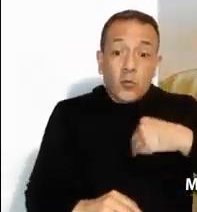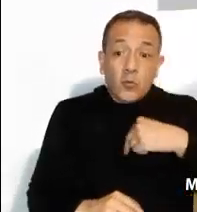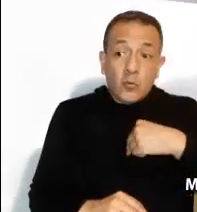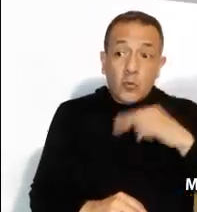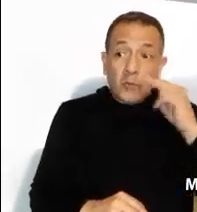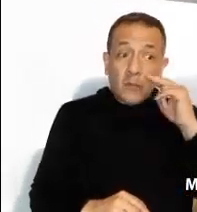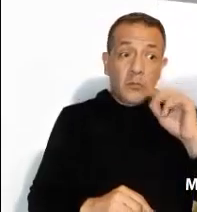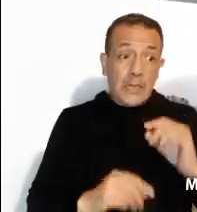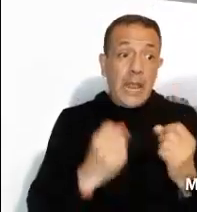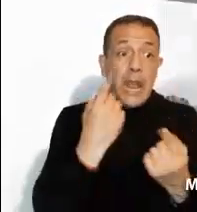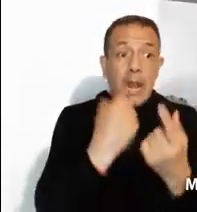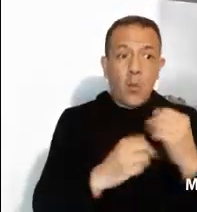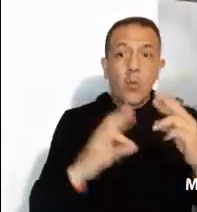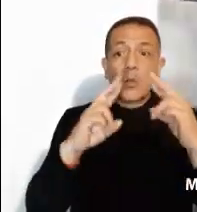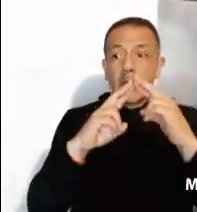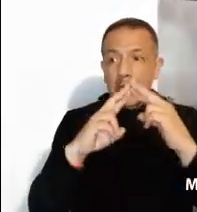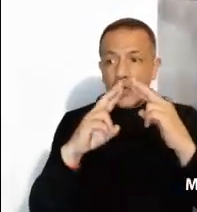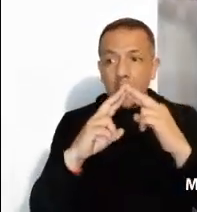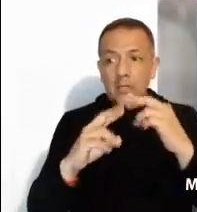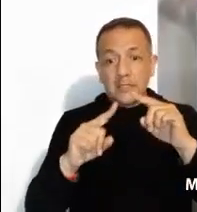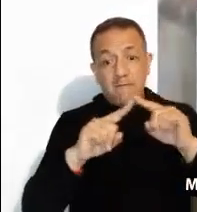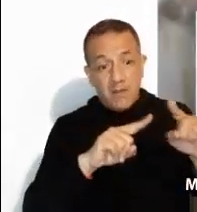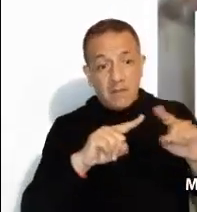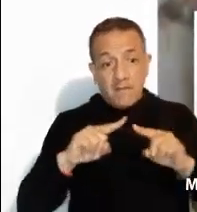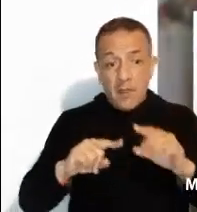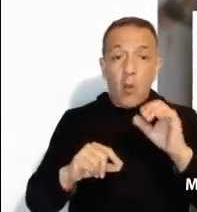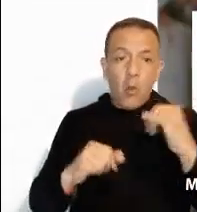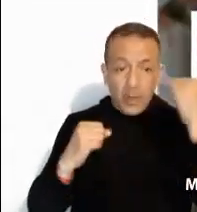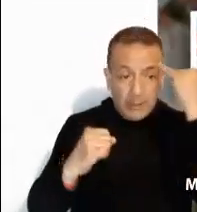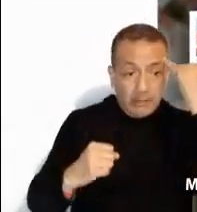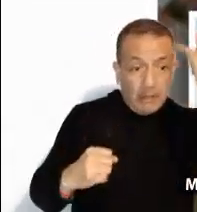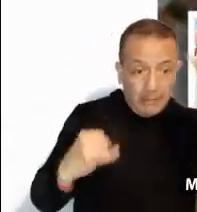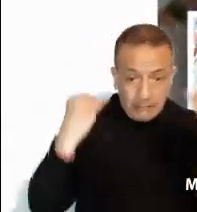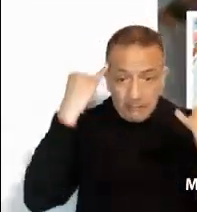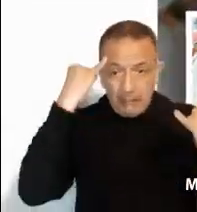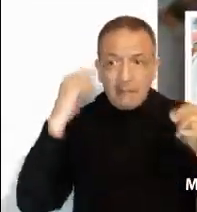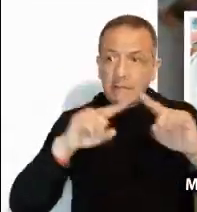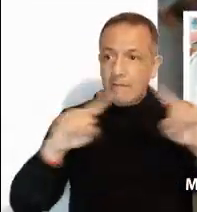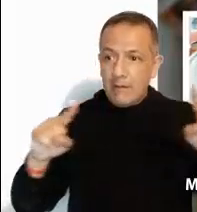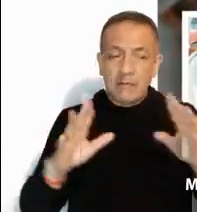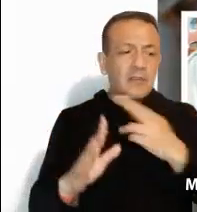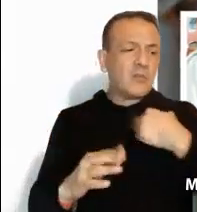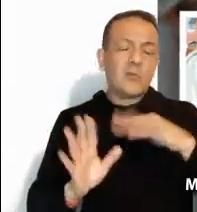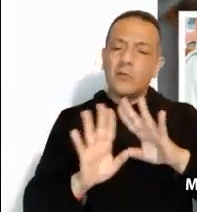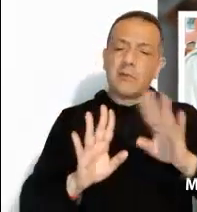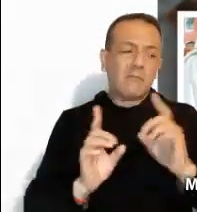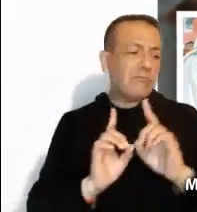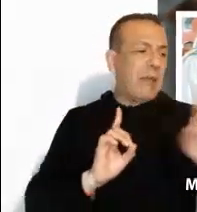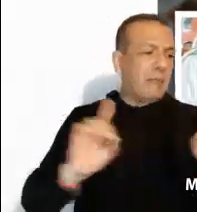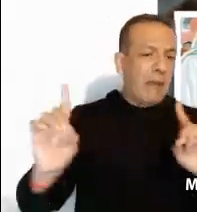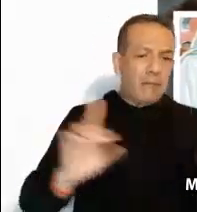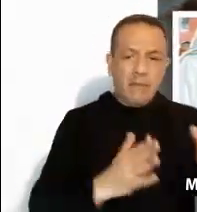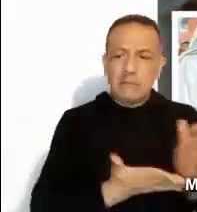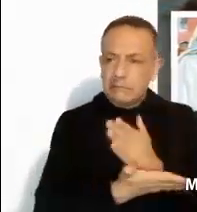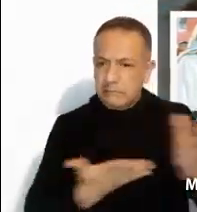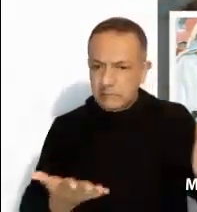motivos religiosos o de ideologías que nos están destruyendo. Hay en este pasaje un